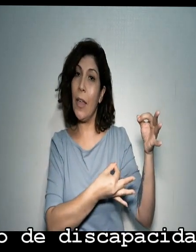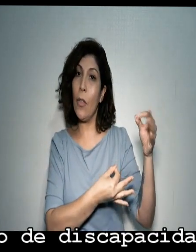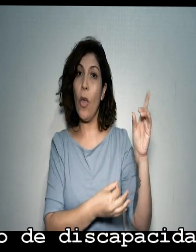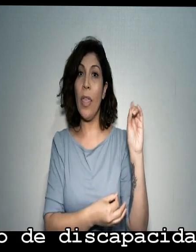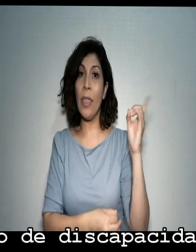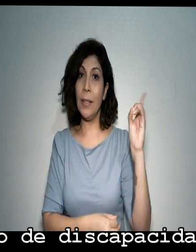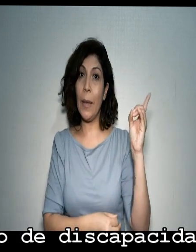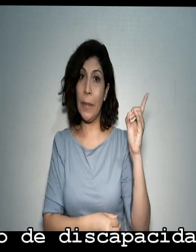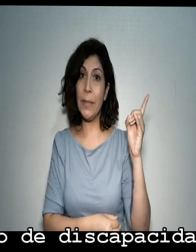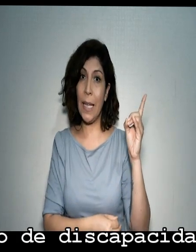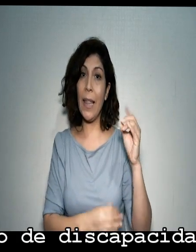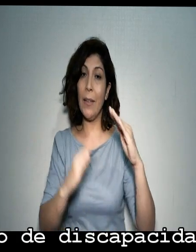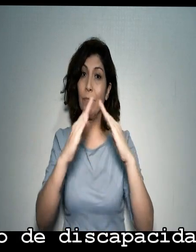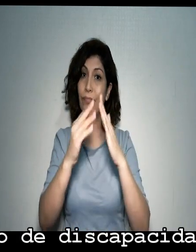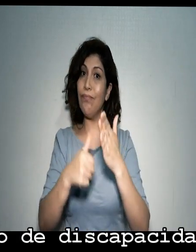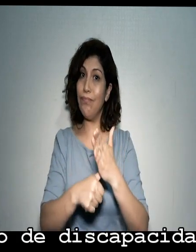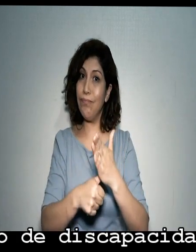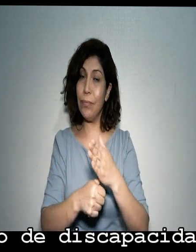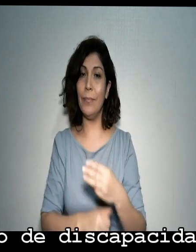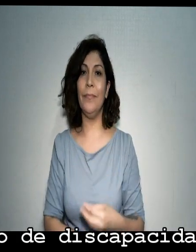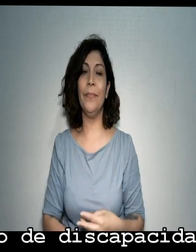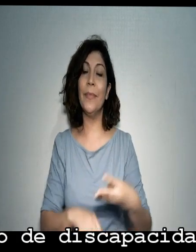discapacidad del registro civil.